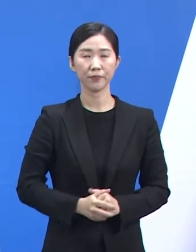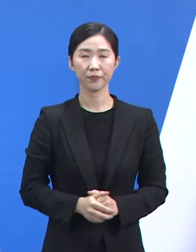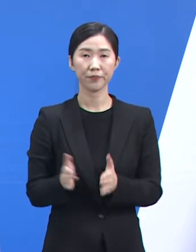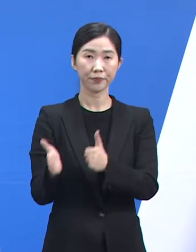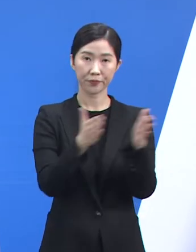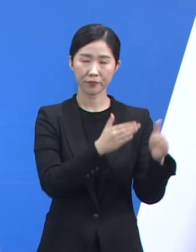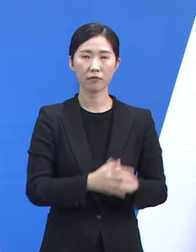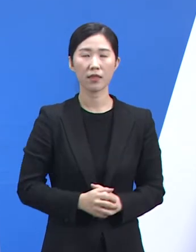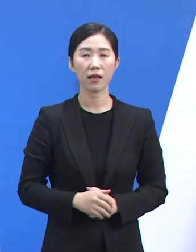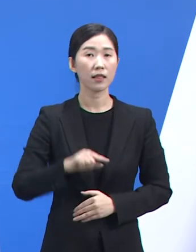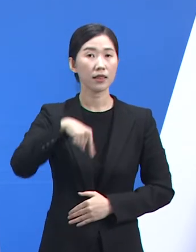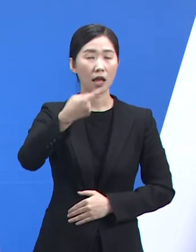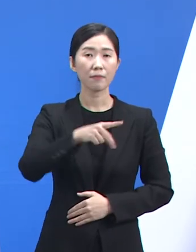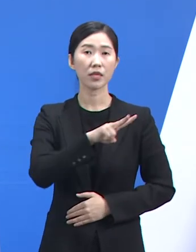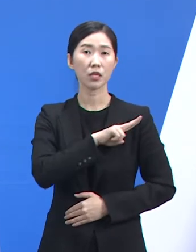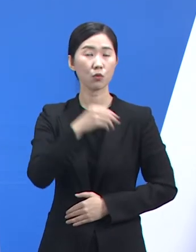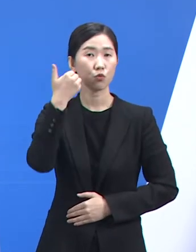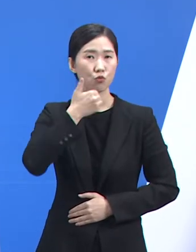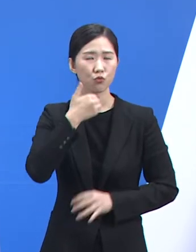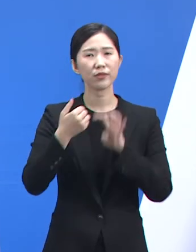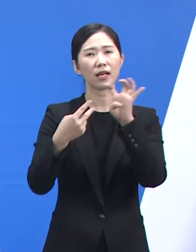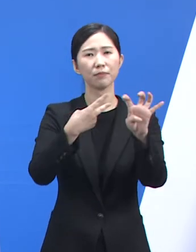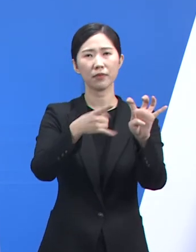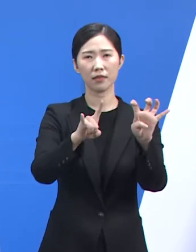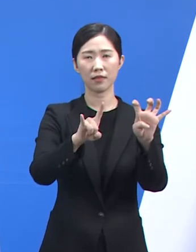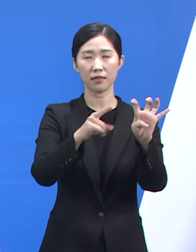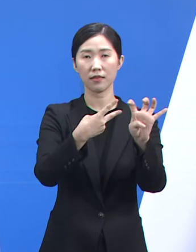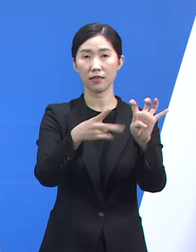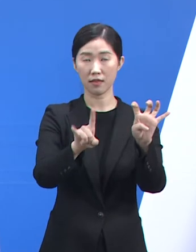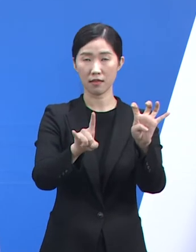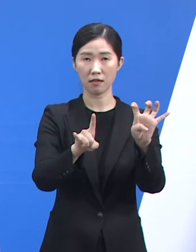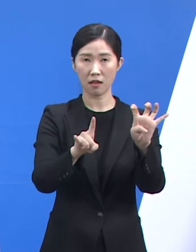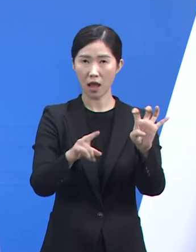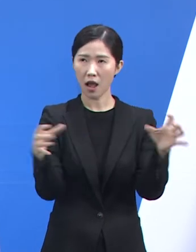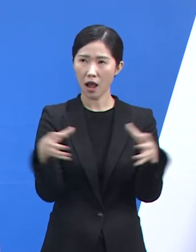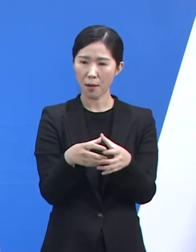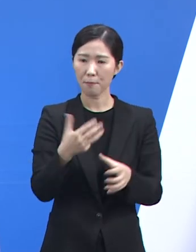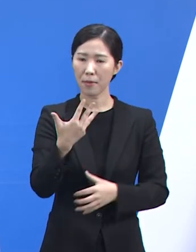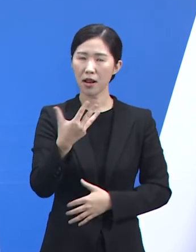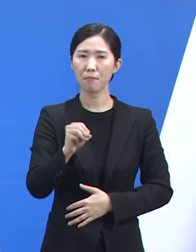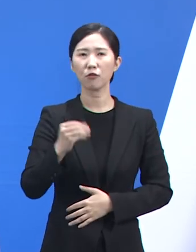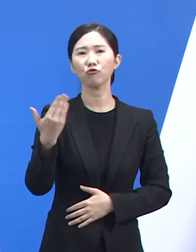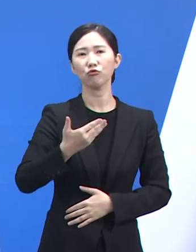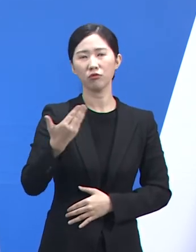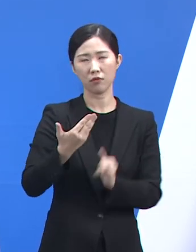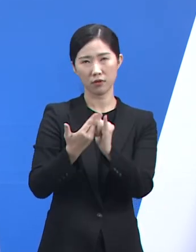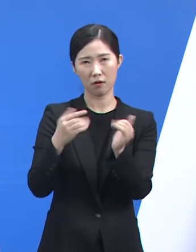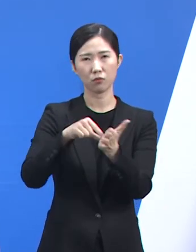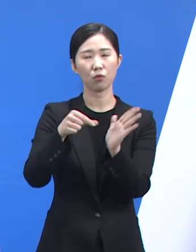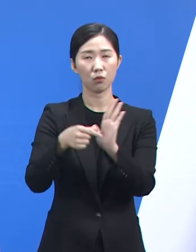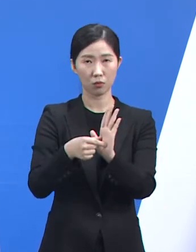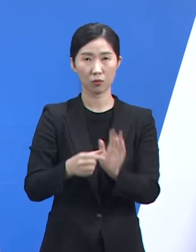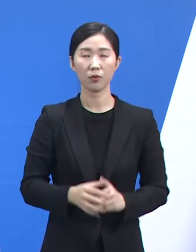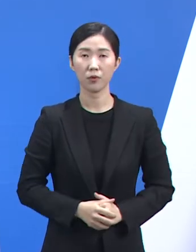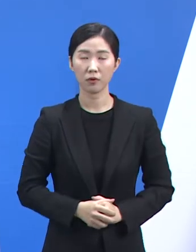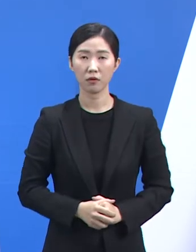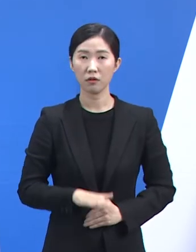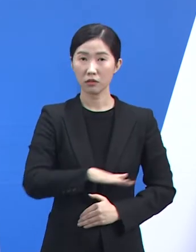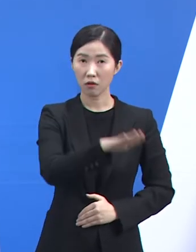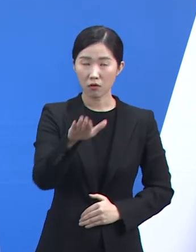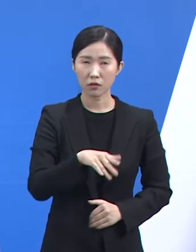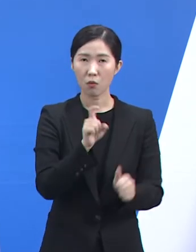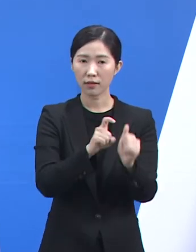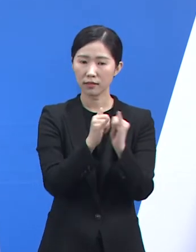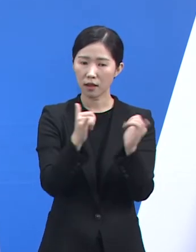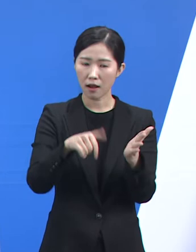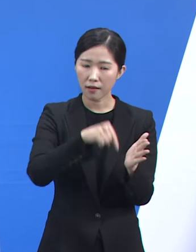다음으로 많은 확진자가 발생한 연령대는 40대로 총 8만 9,901명의 확진자가 발생하였습니다. 전체 확진자